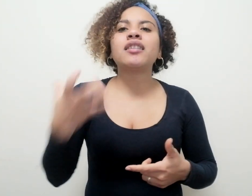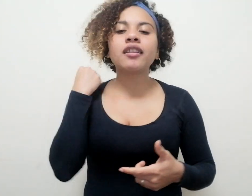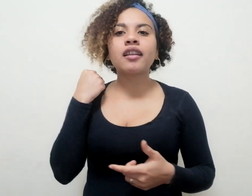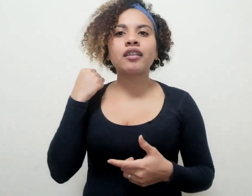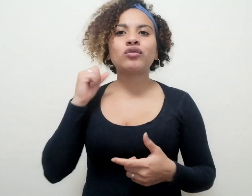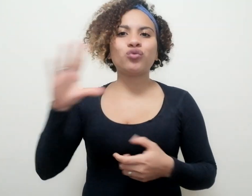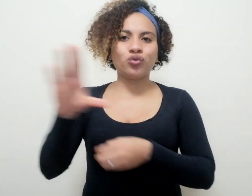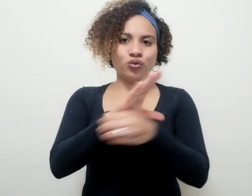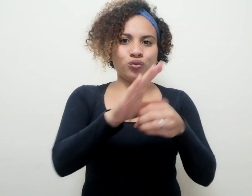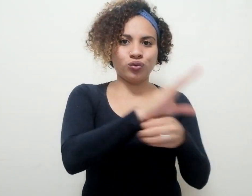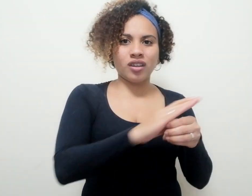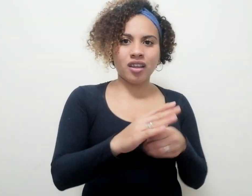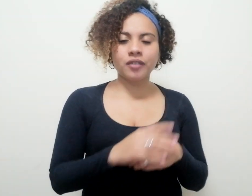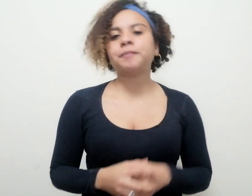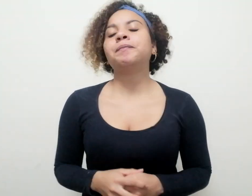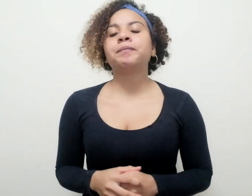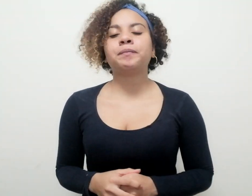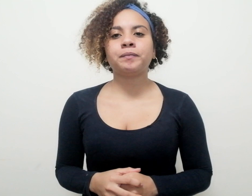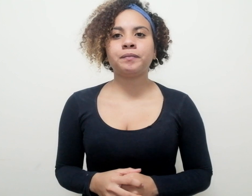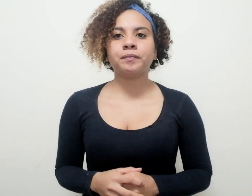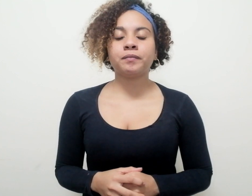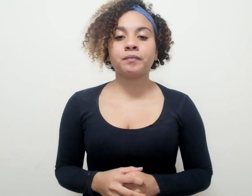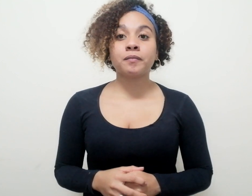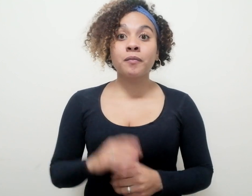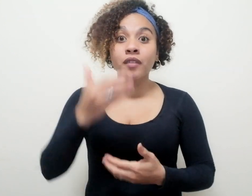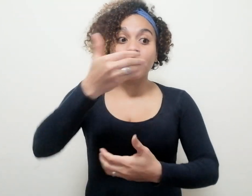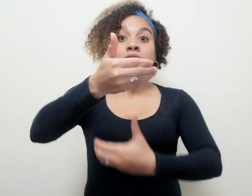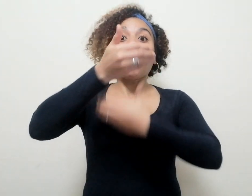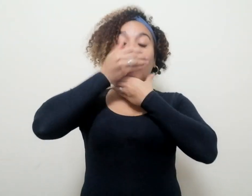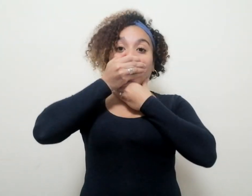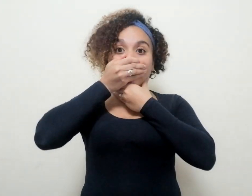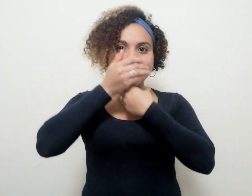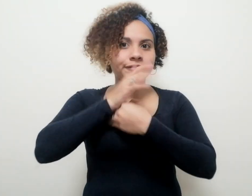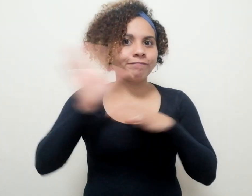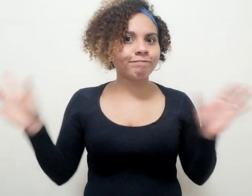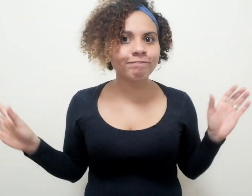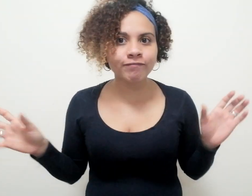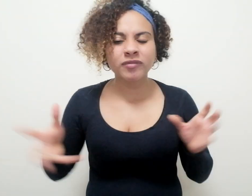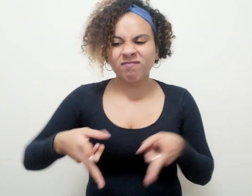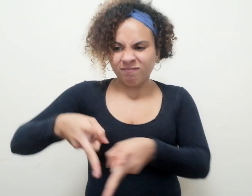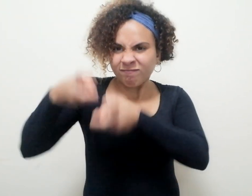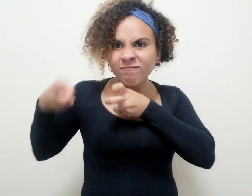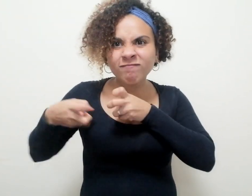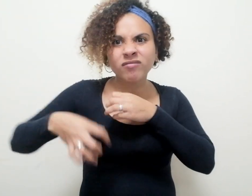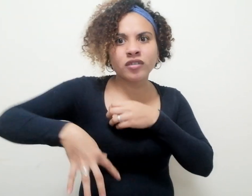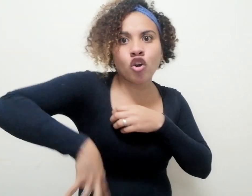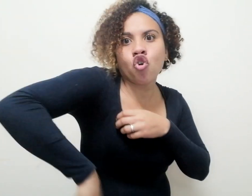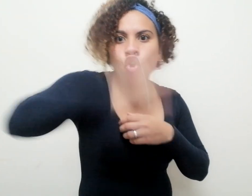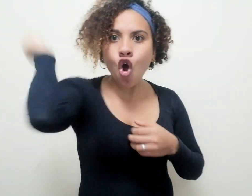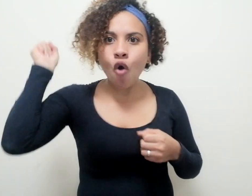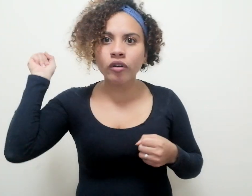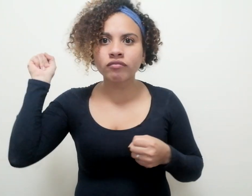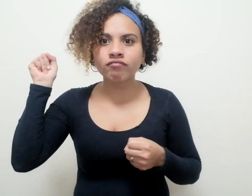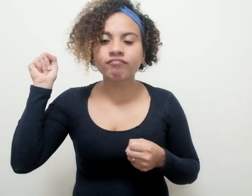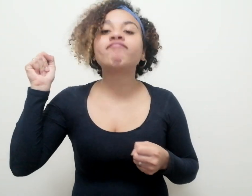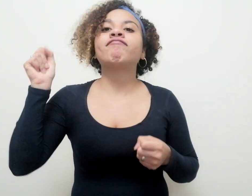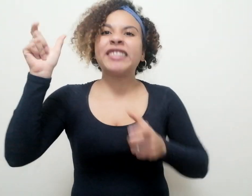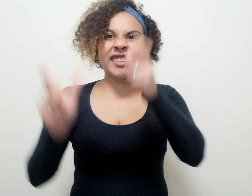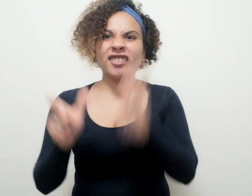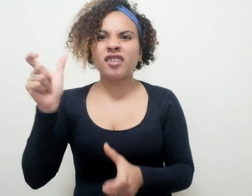secuestros al paso, estafas, robos a mano de carteristas, muerte